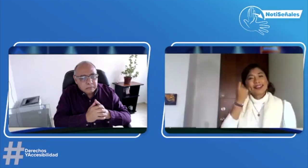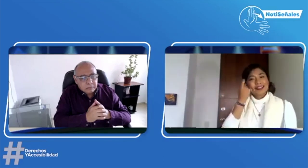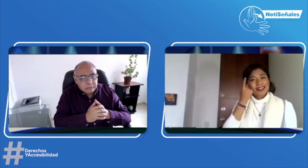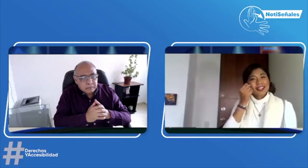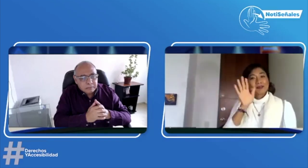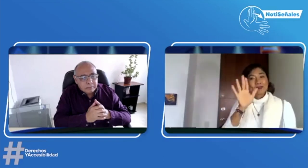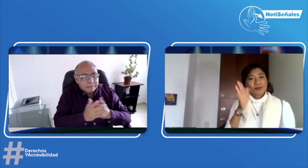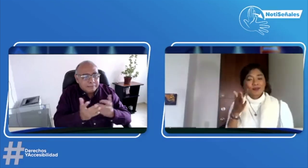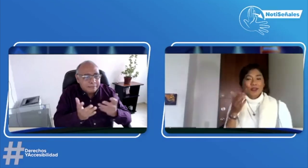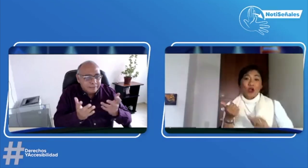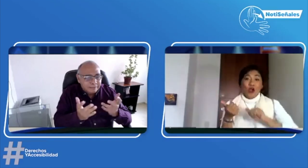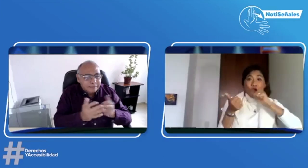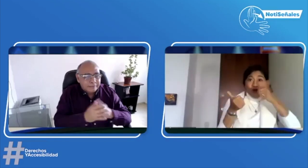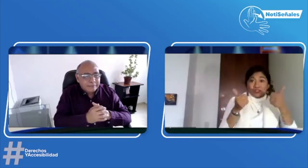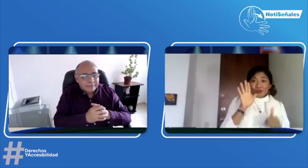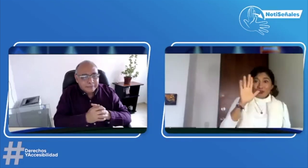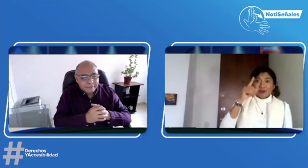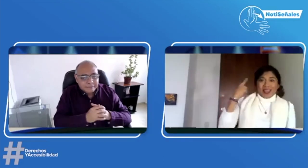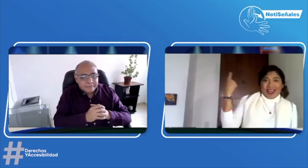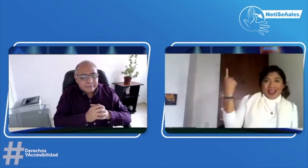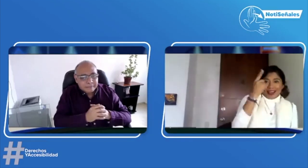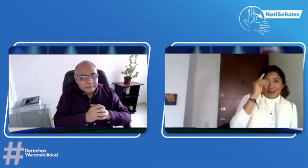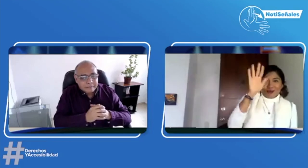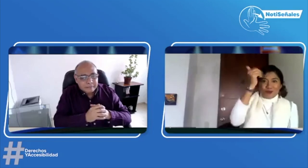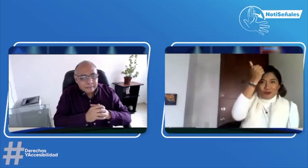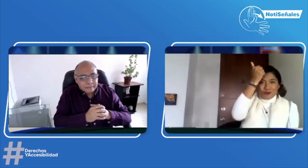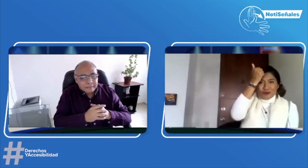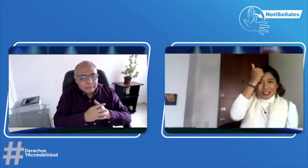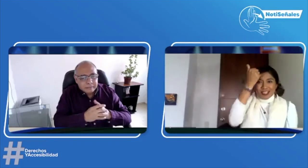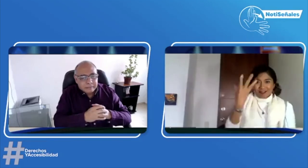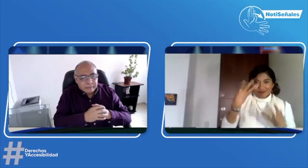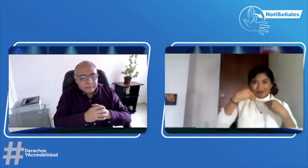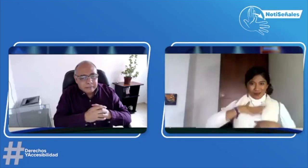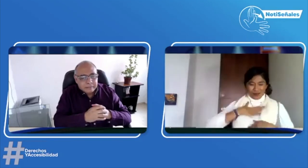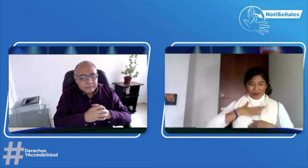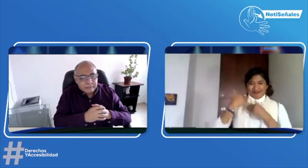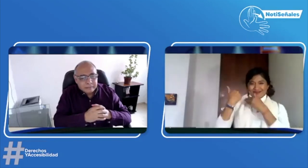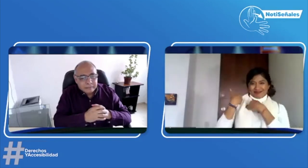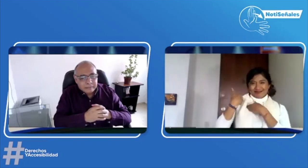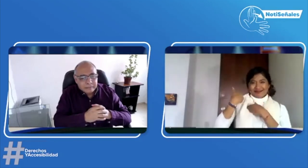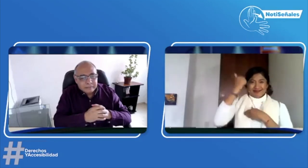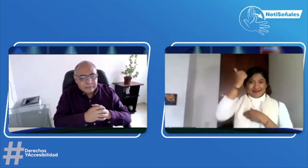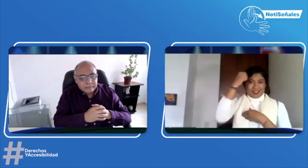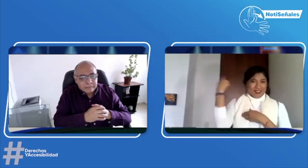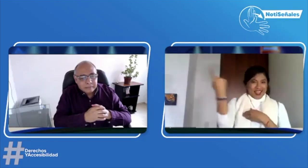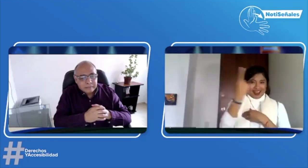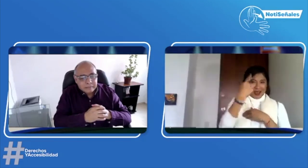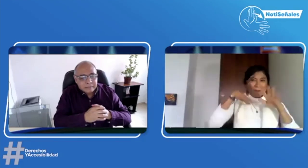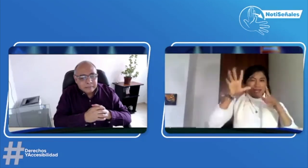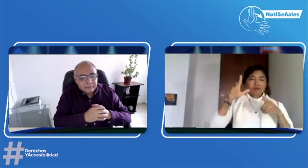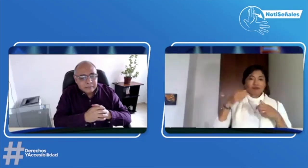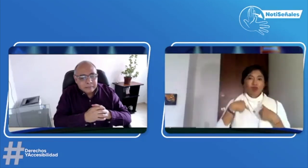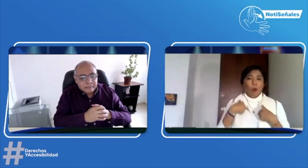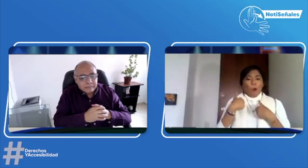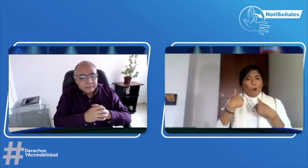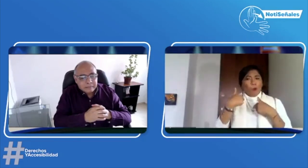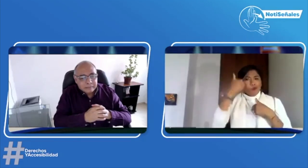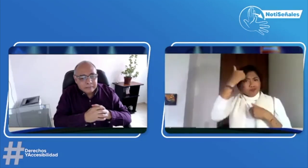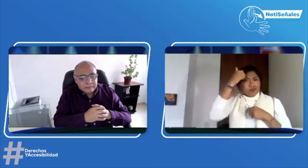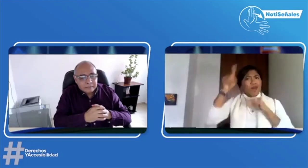ninguna notificación o algo. Por ejemplo, ¿qué sucede? En general, bueno, las personas que tenemos roles de